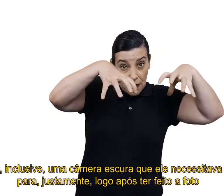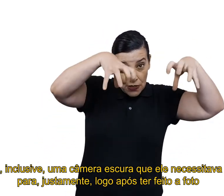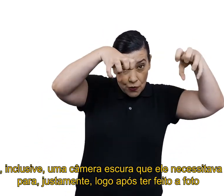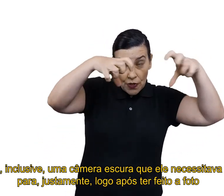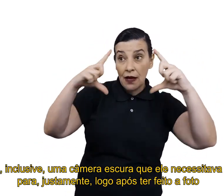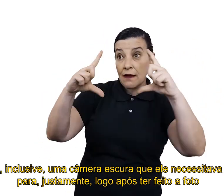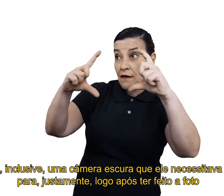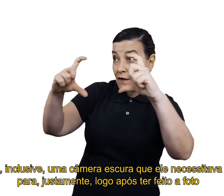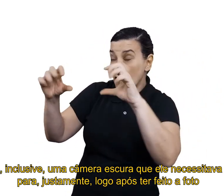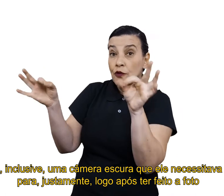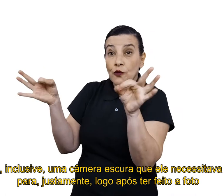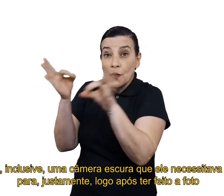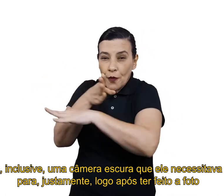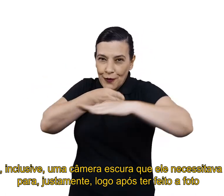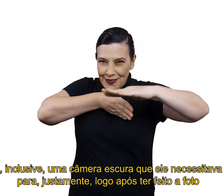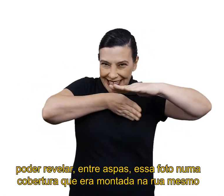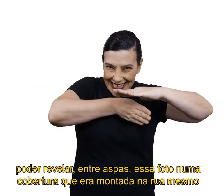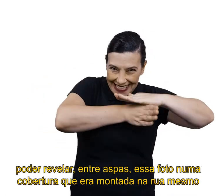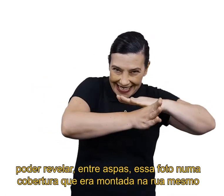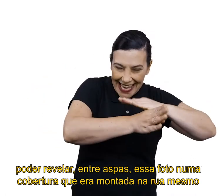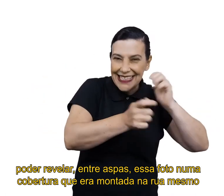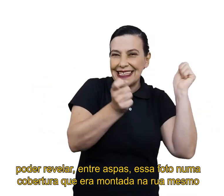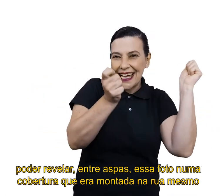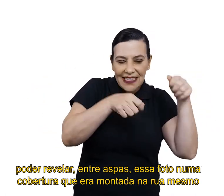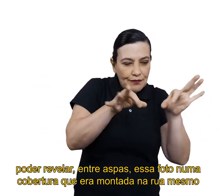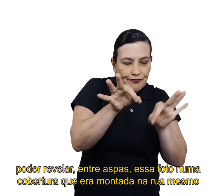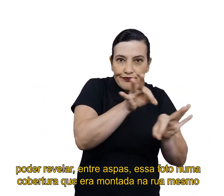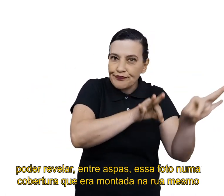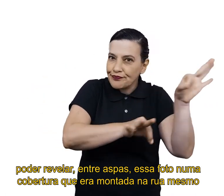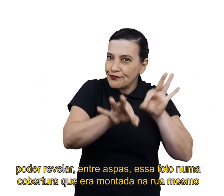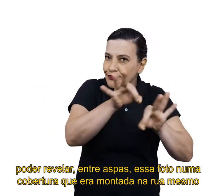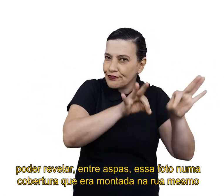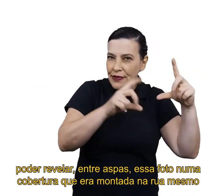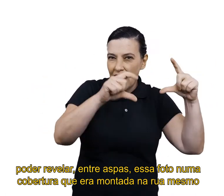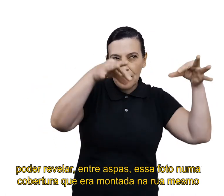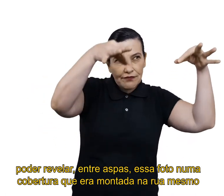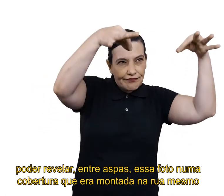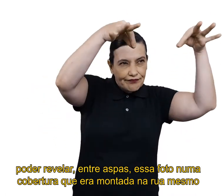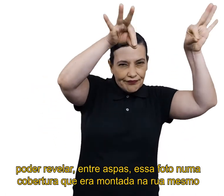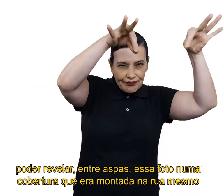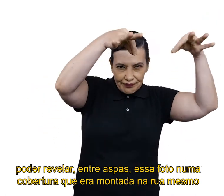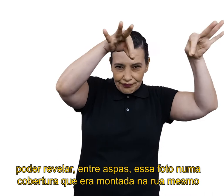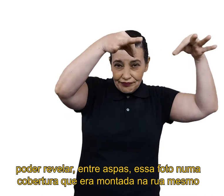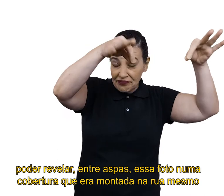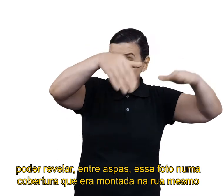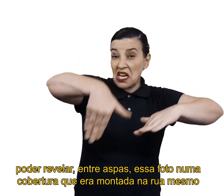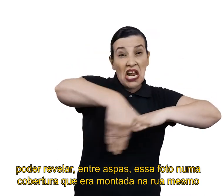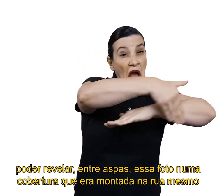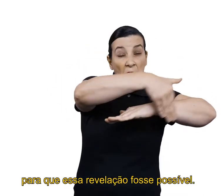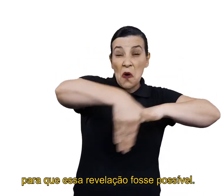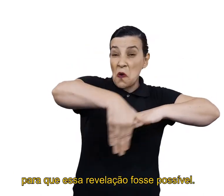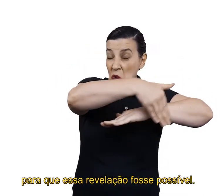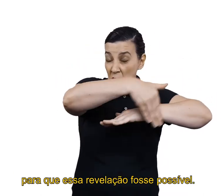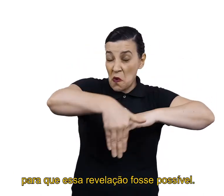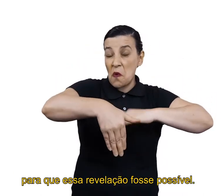necessitava para, justamente, logo após ter feito a foto, poder revelar, entre aspas, essa foto, numa cobertura que era montada na rua